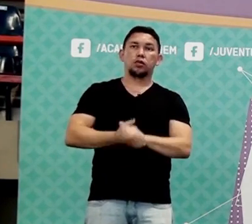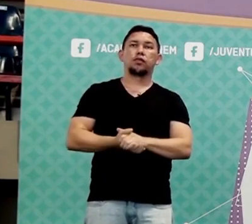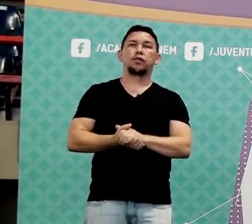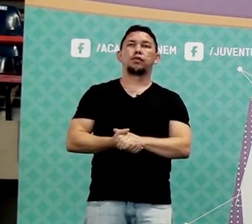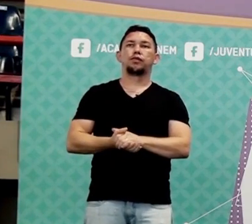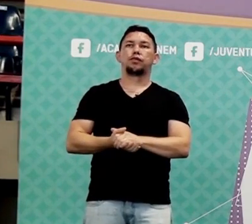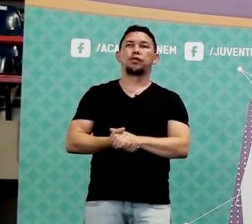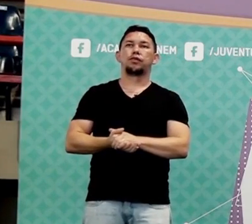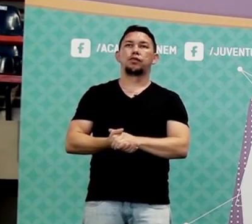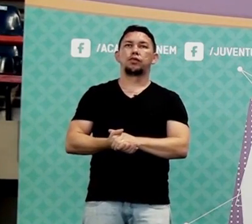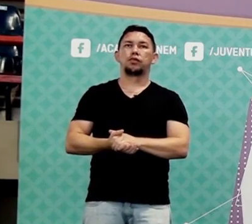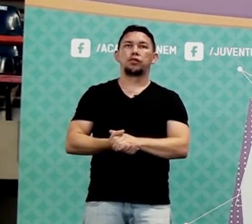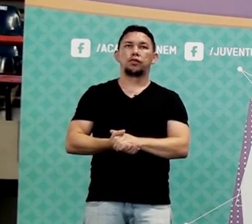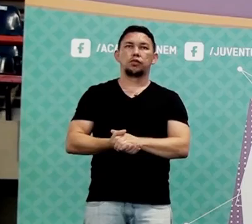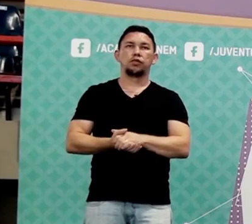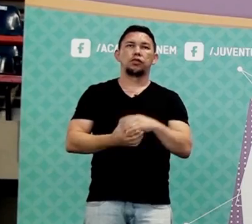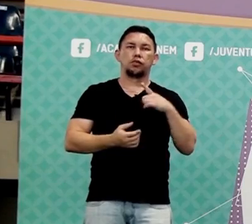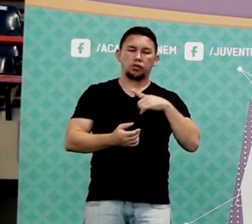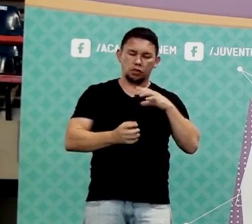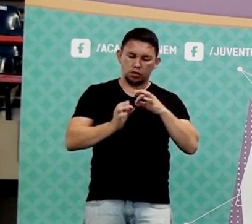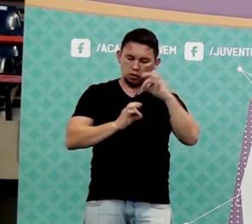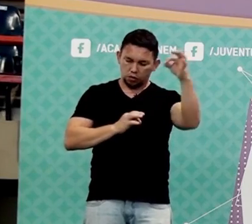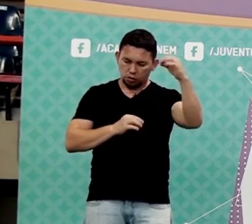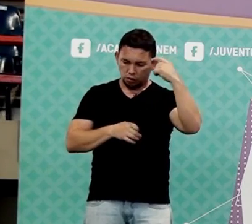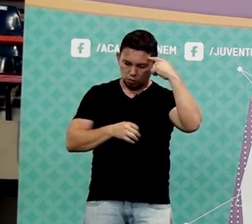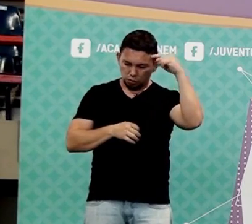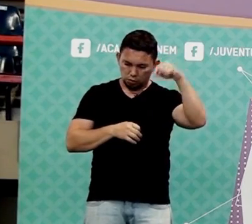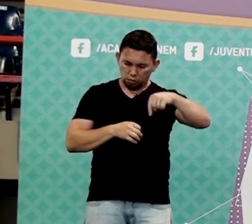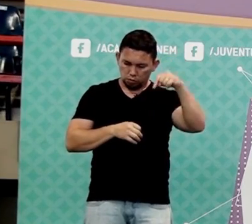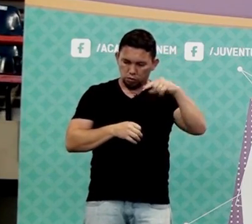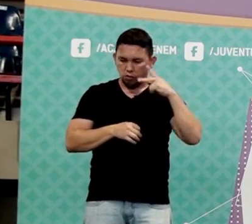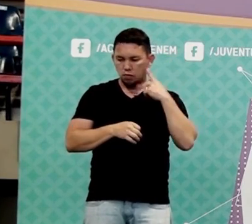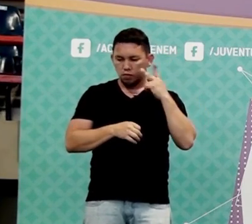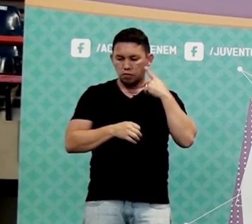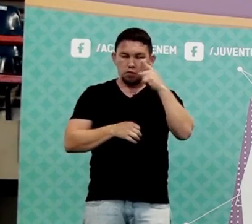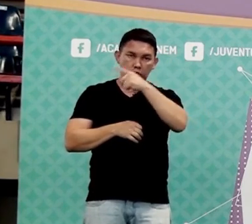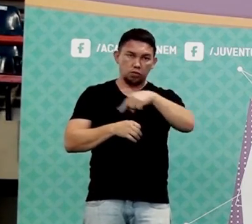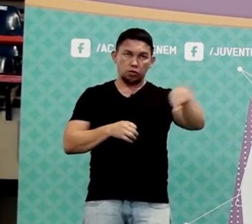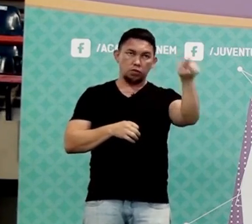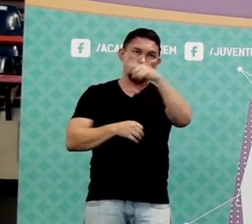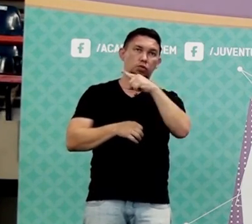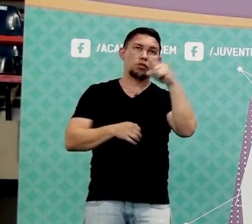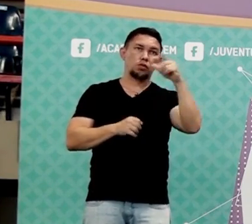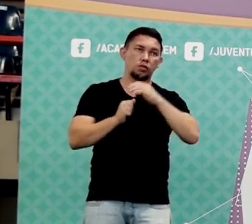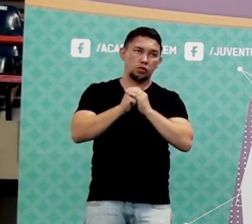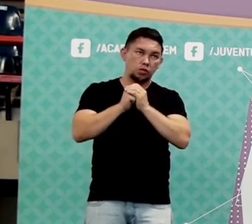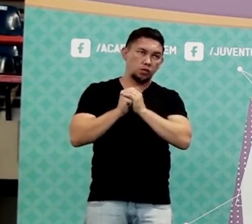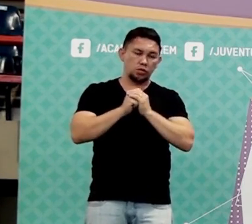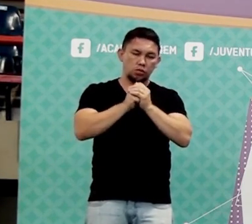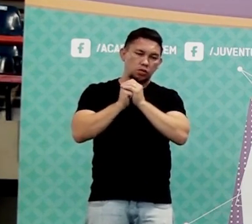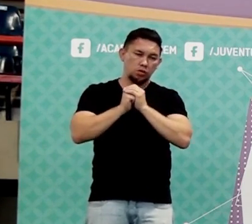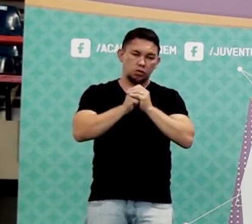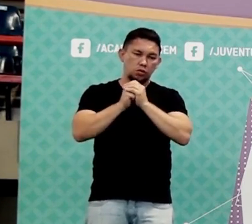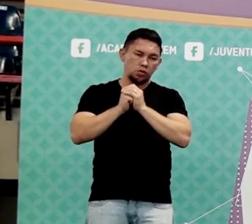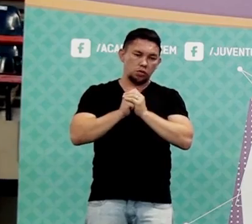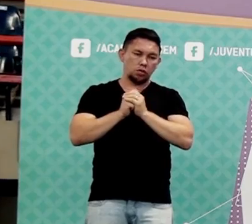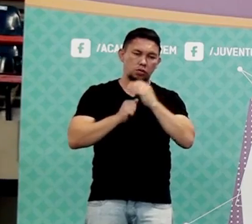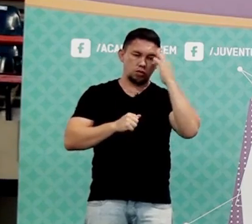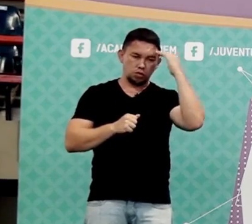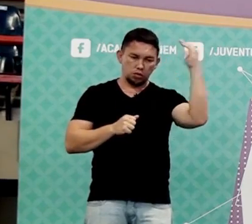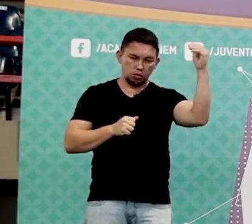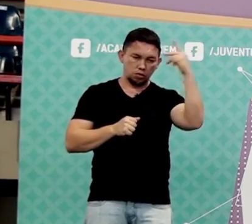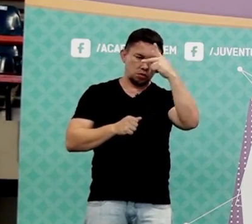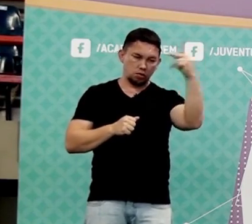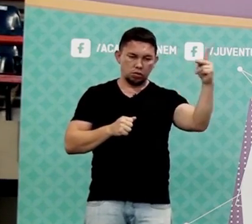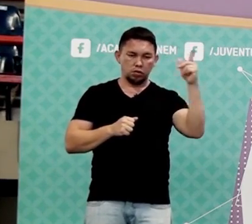eu tô lá longe, longe que só, mas pensando sempre aqui em Fortaleza e vocês. Então eu vou estar lá rezando por vocês, pedindo pelo sucesso,